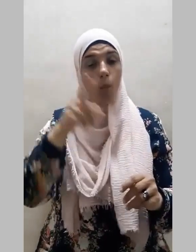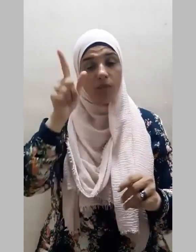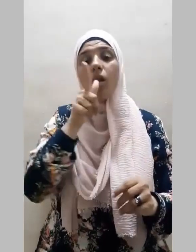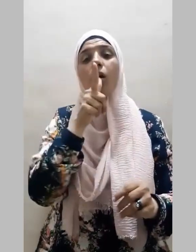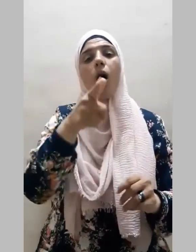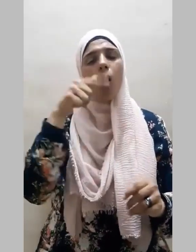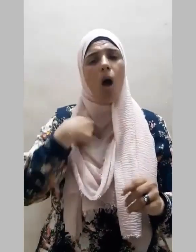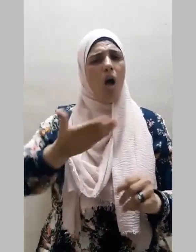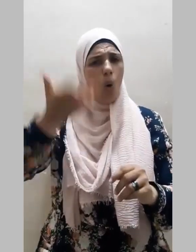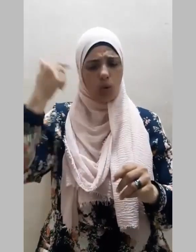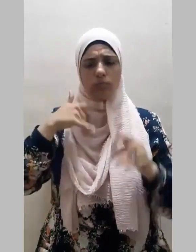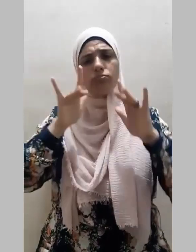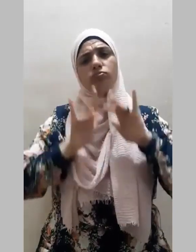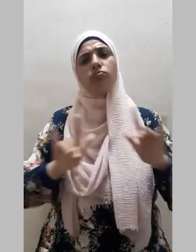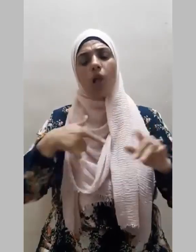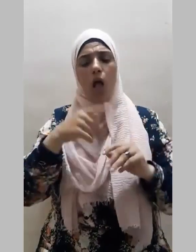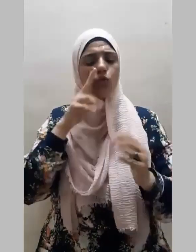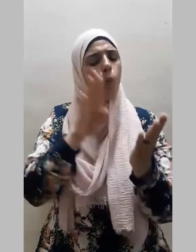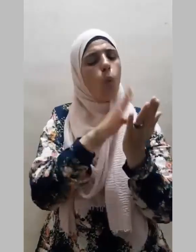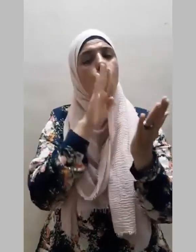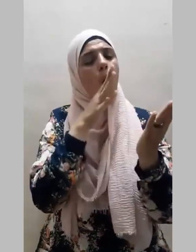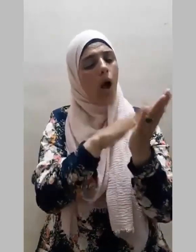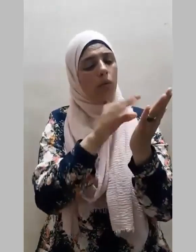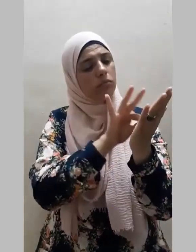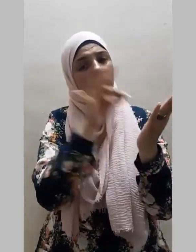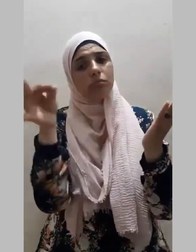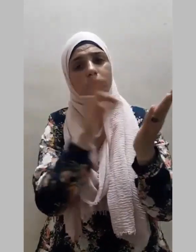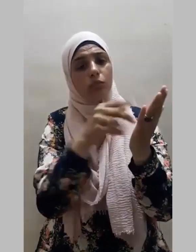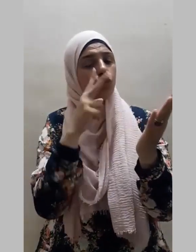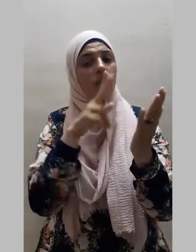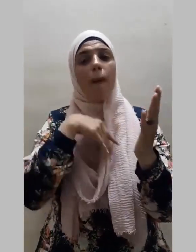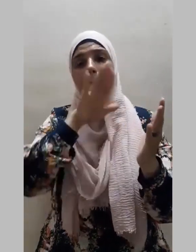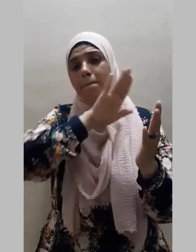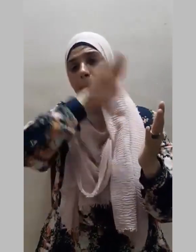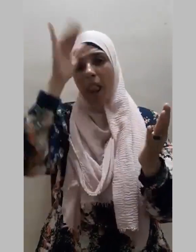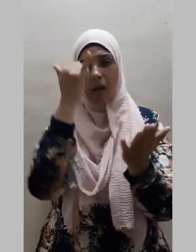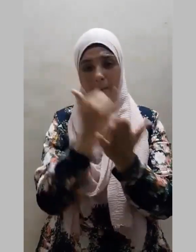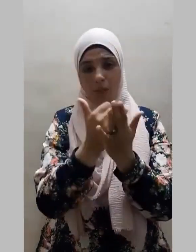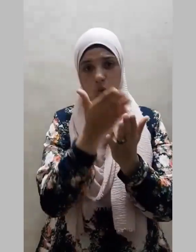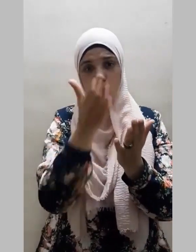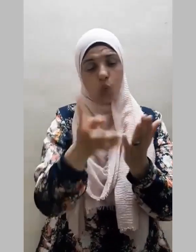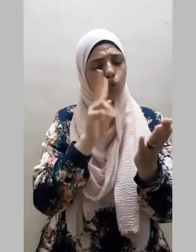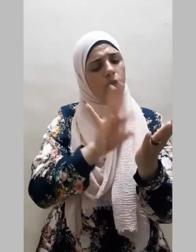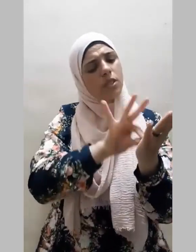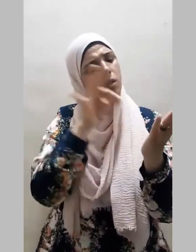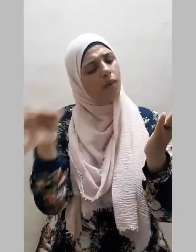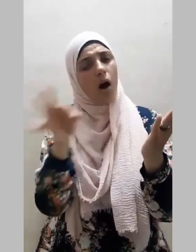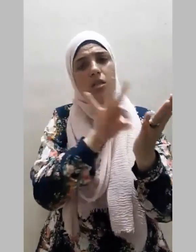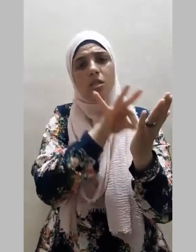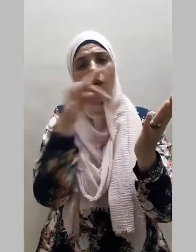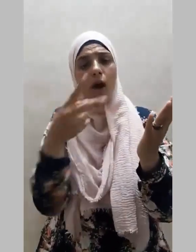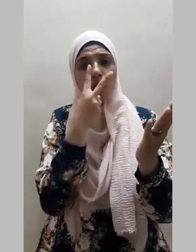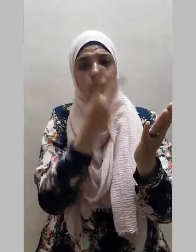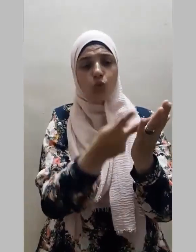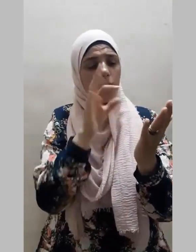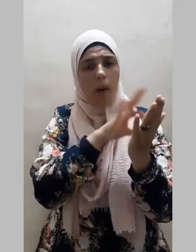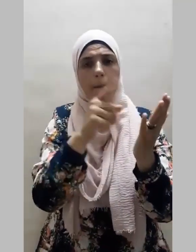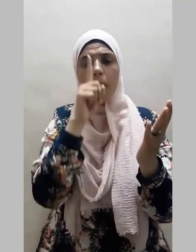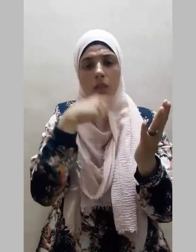أصفح الورقة بين يدي مالك رحمه الله صفحا رقيقا هيبة له